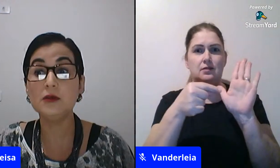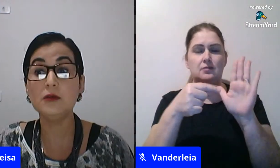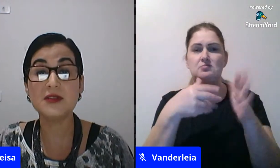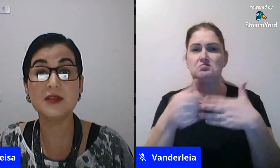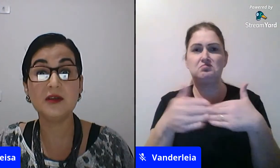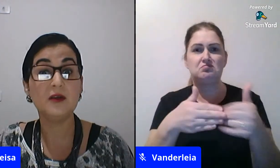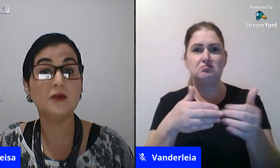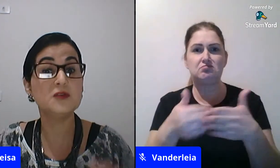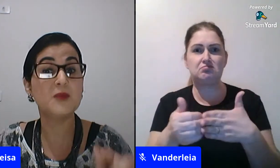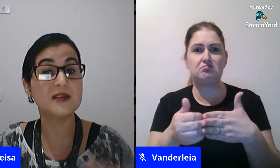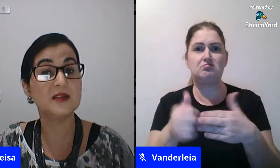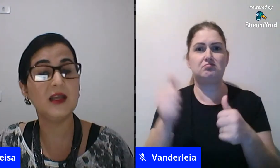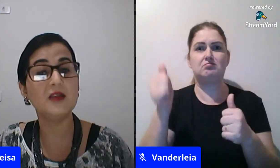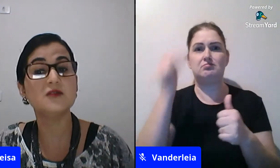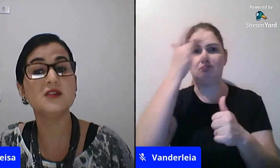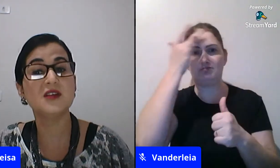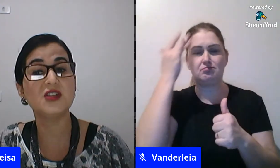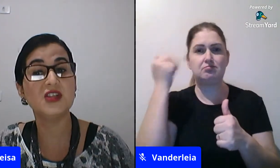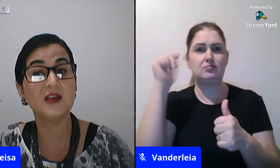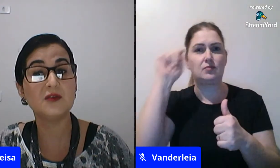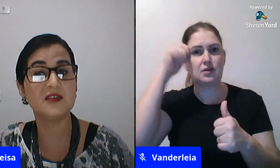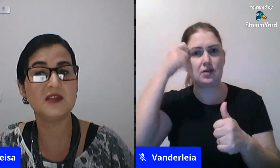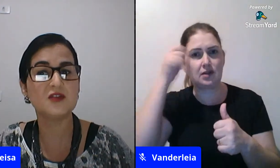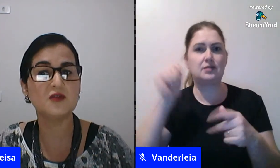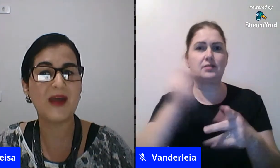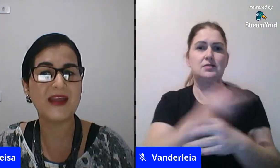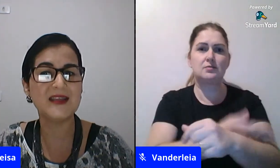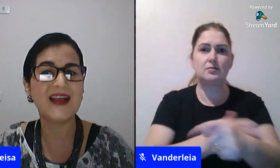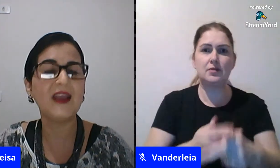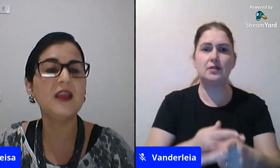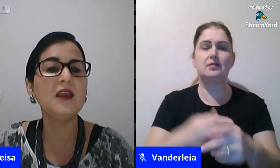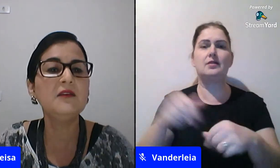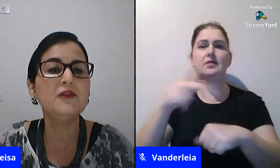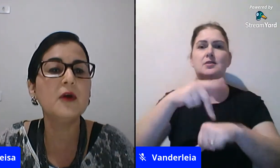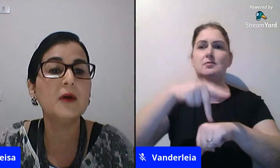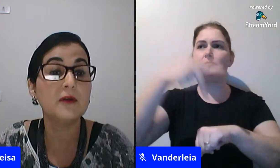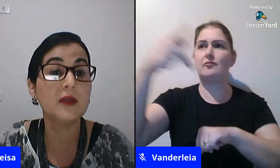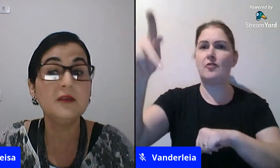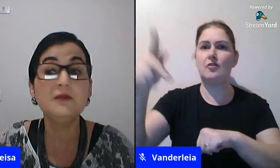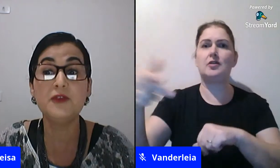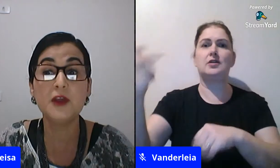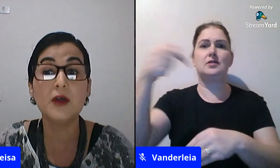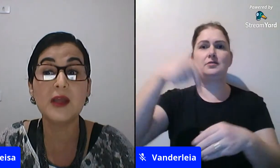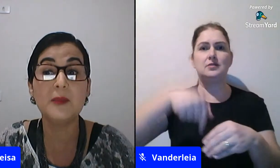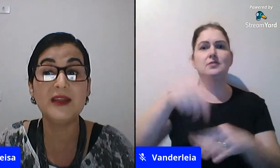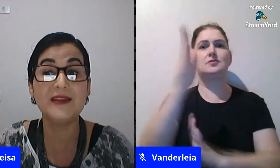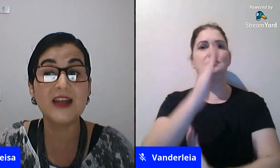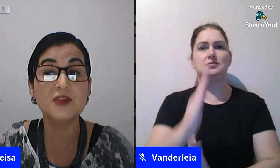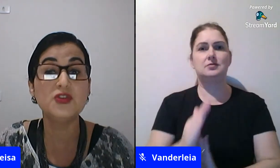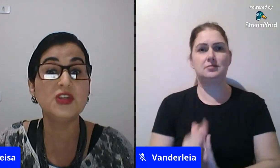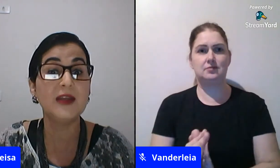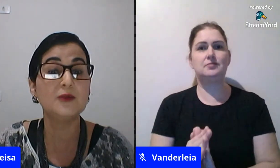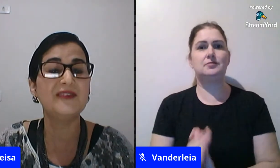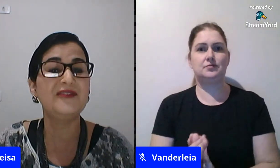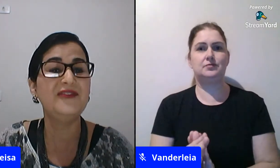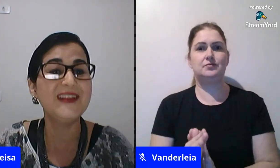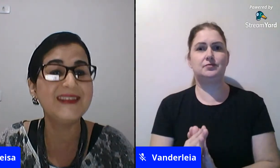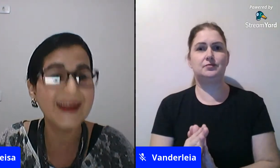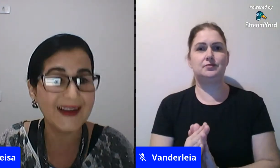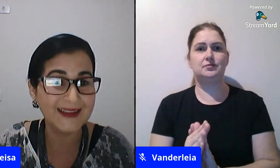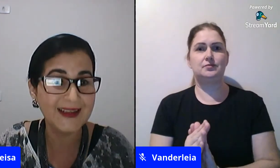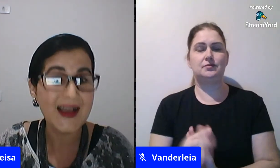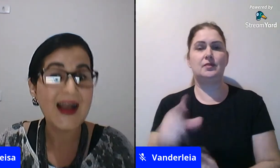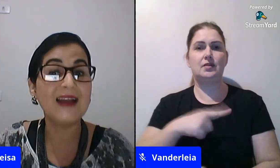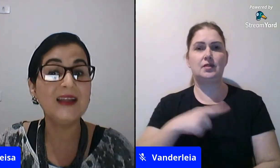garantindo-se os brasileiros e os estrangeiros residentes no país a inviolabilidade do direito à